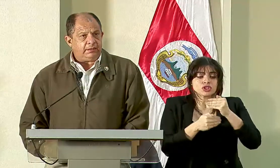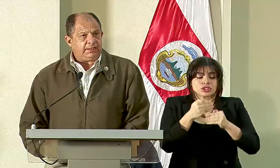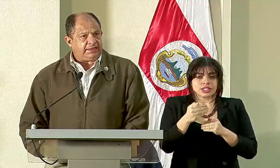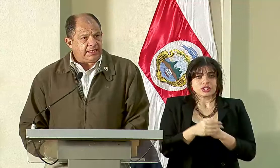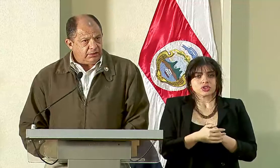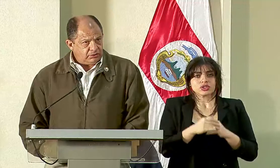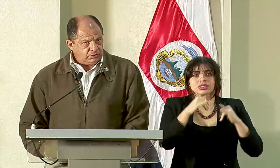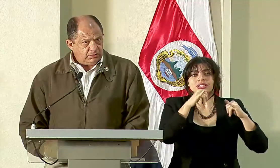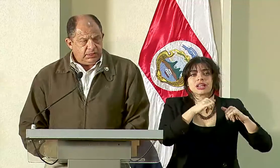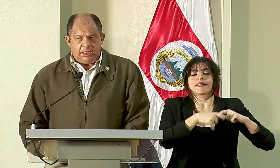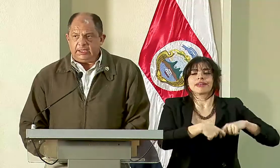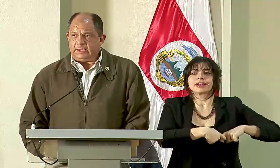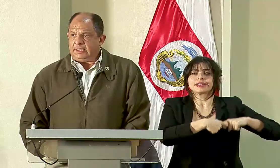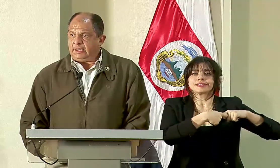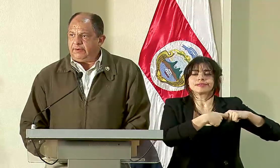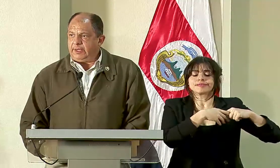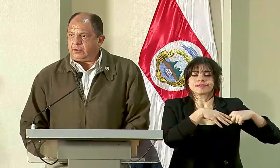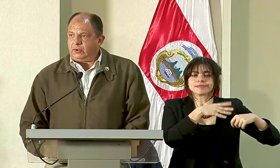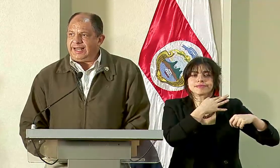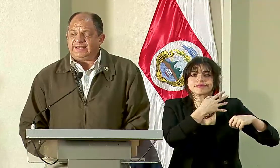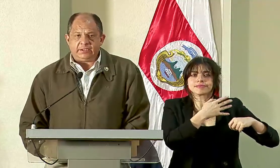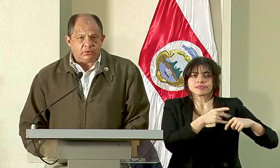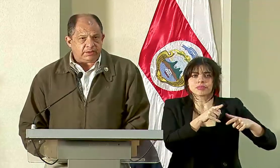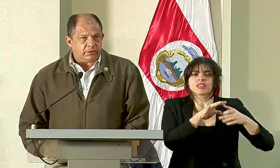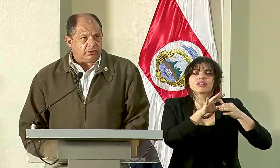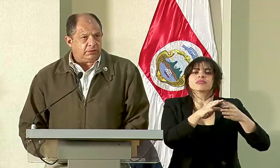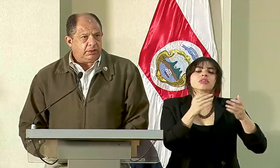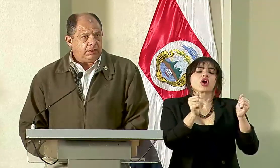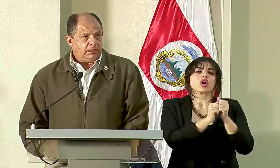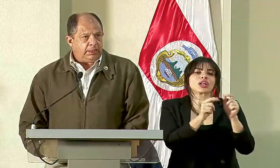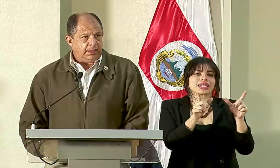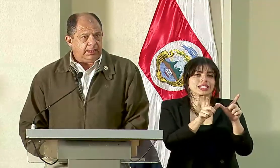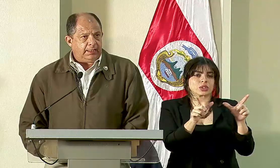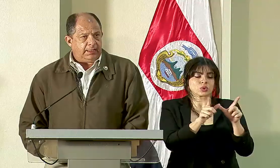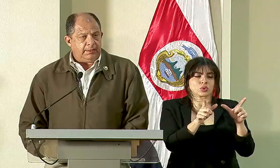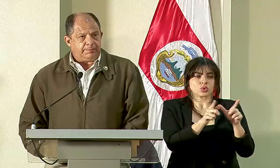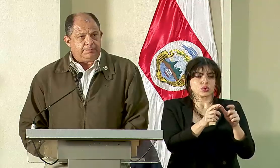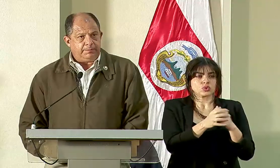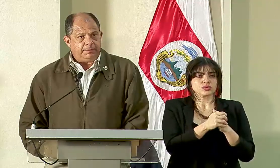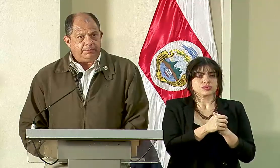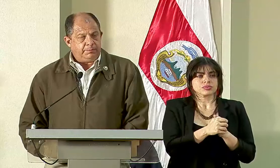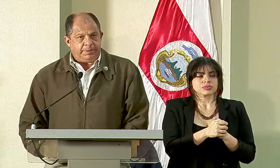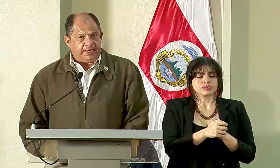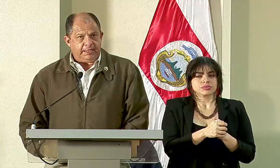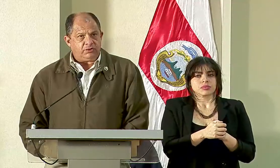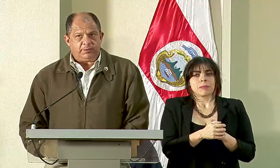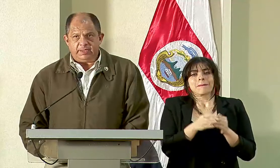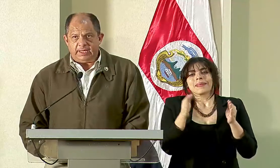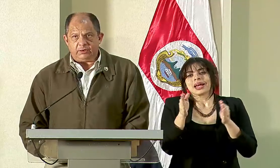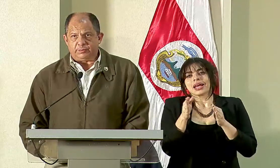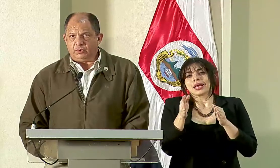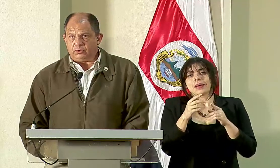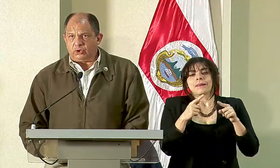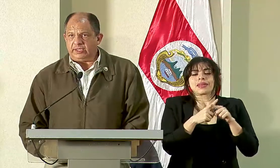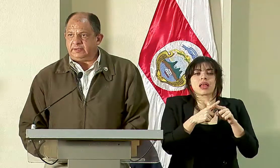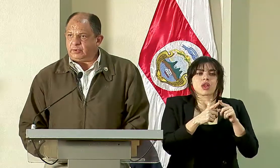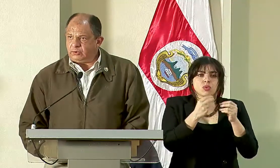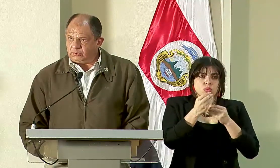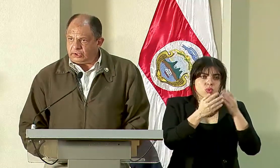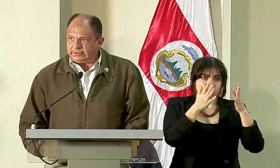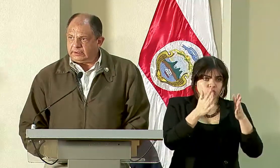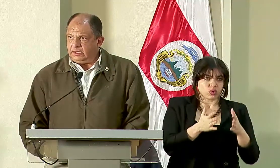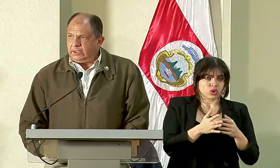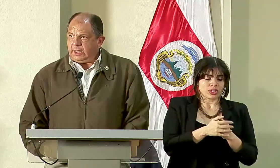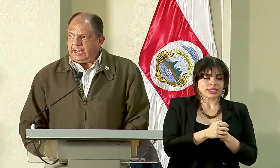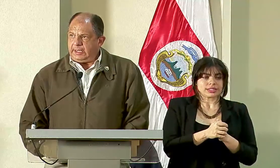que estaban detenidos y que tienen que ver con la titulación de pequeños y medianos productores y